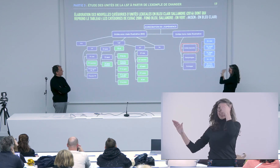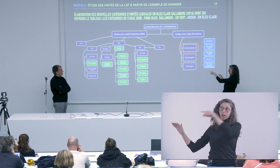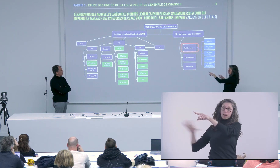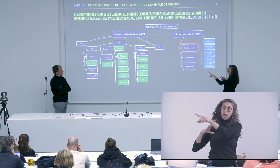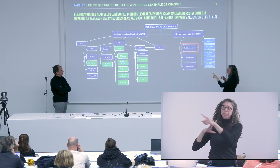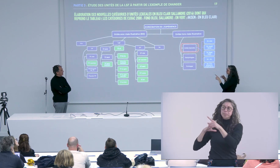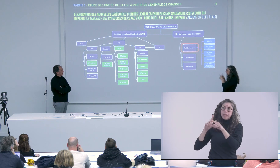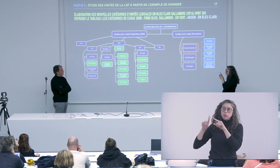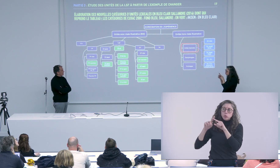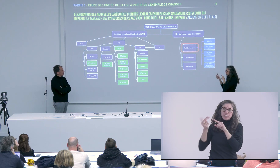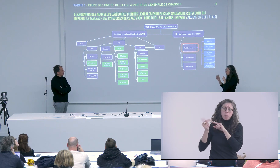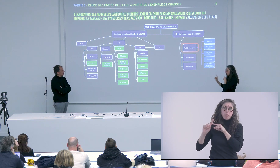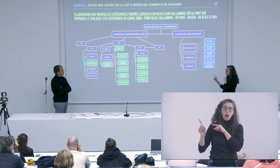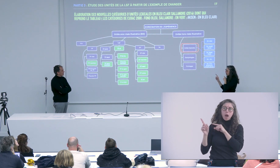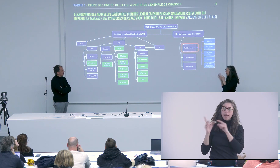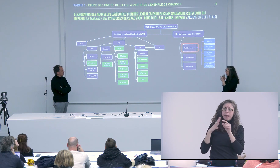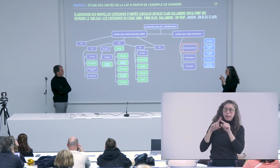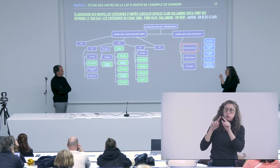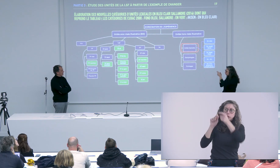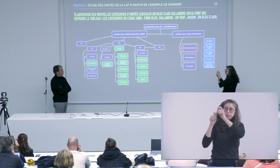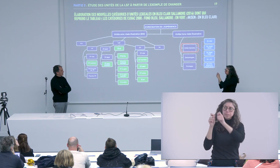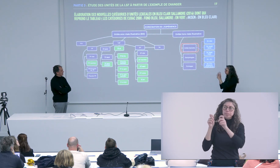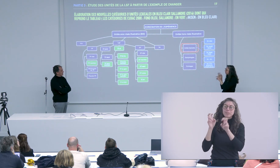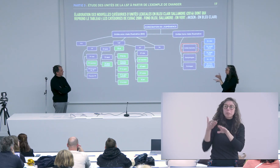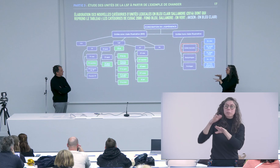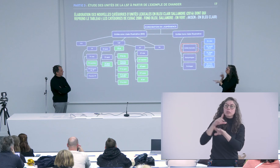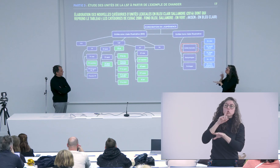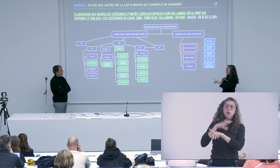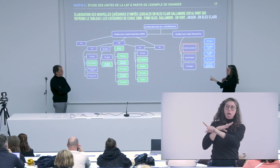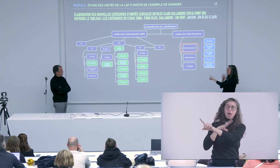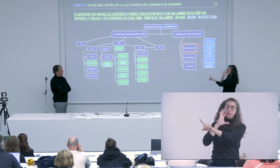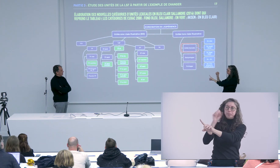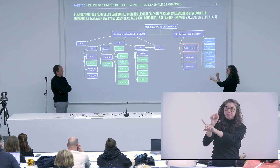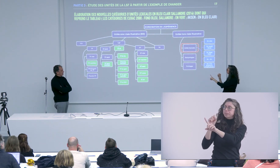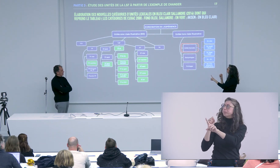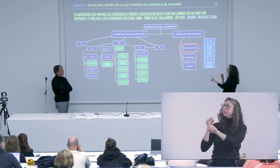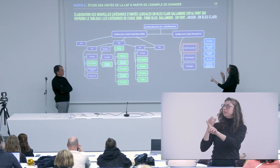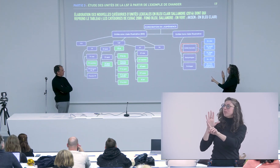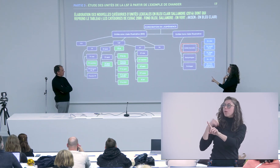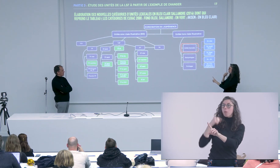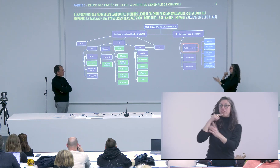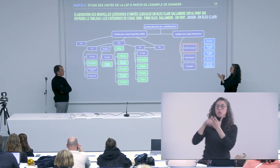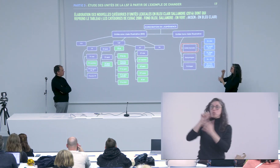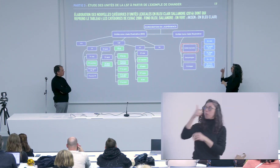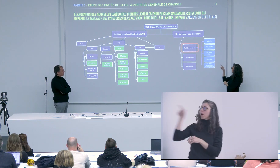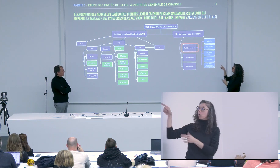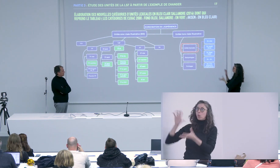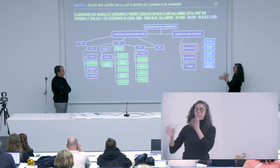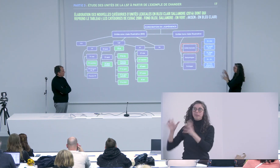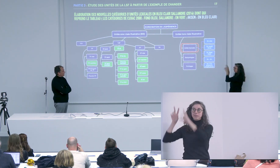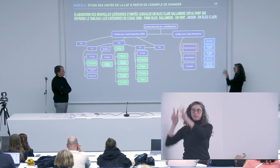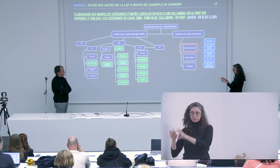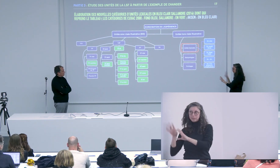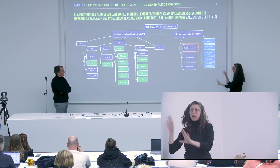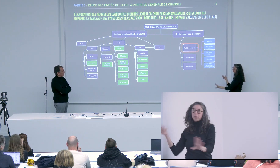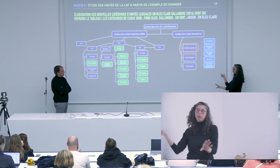choses à affiner pour un moment je sais qu'il y a des choses qui ne vont pas dans les UT qu'il va falloir apporter des modifications pardon faire une petite mise